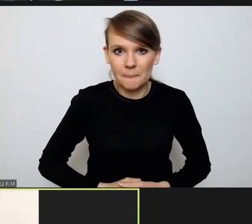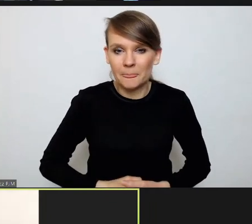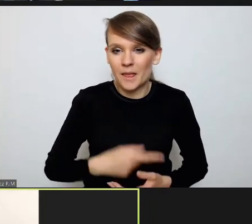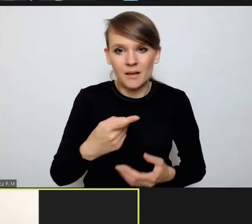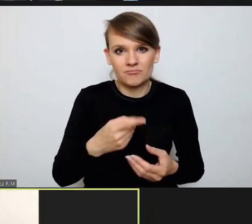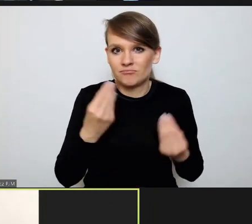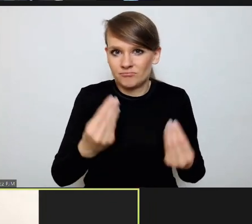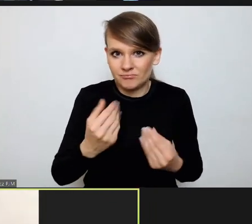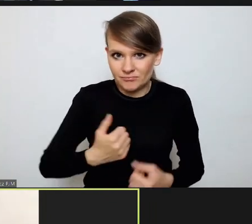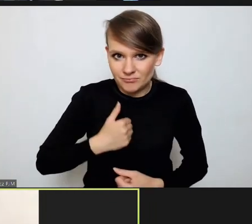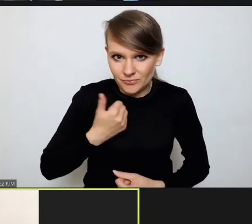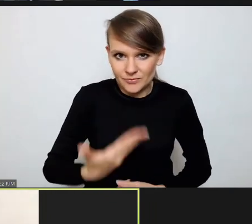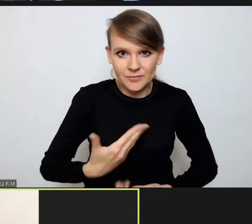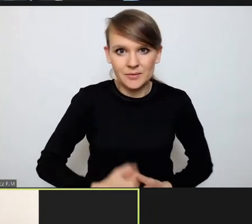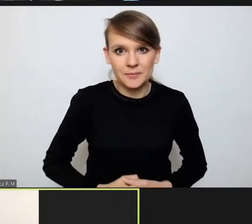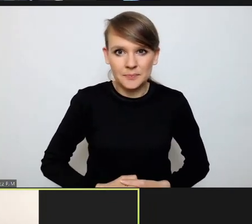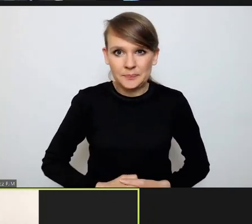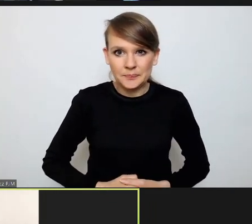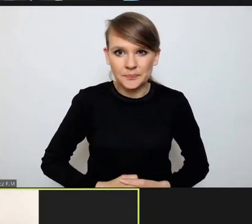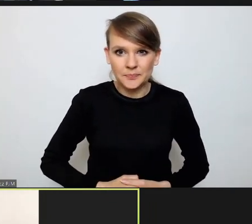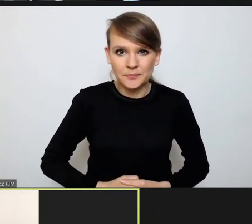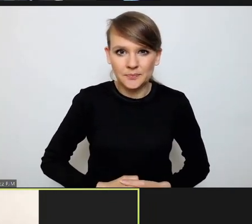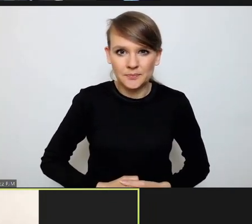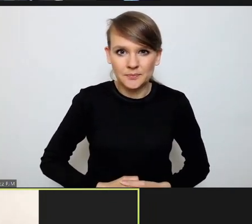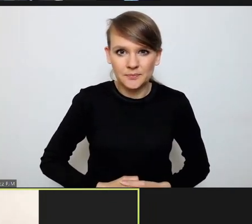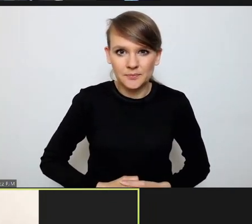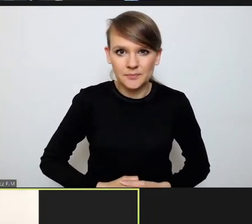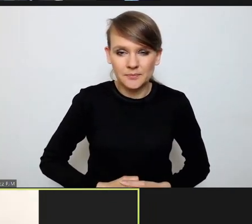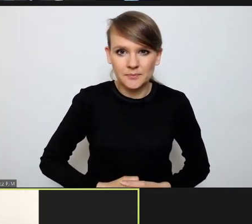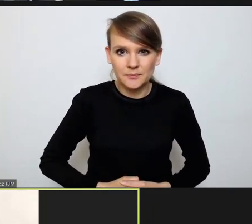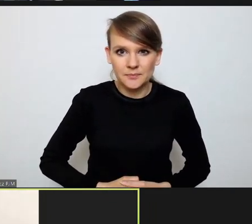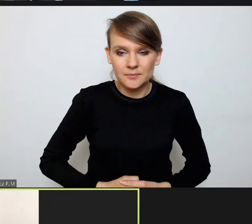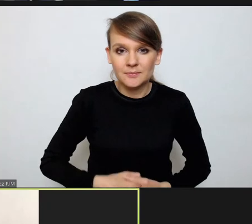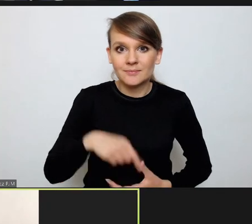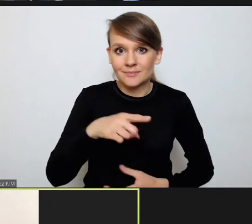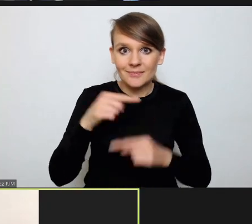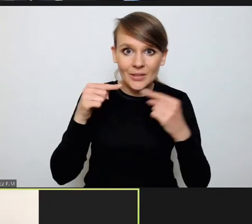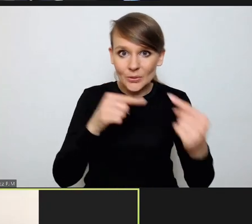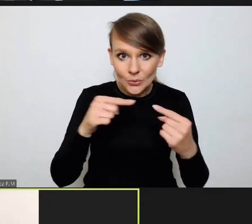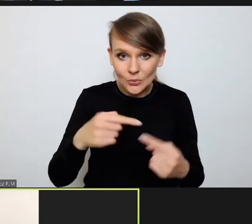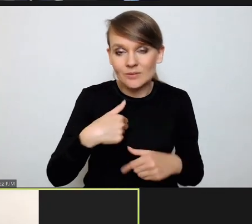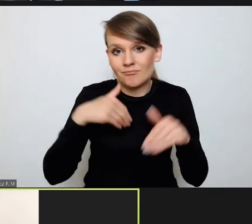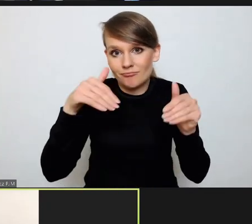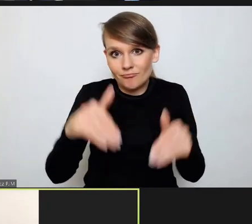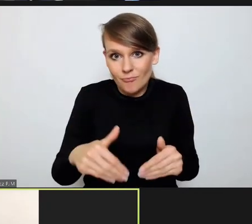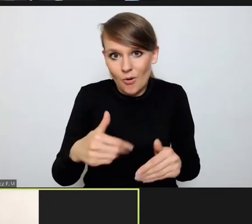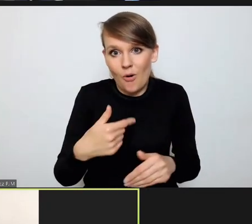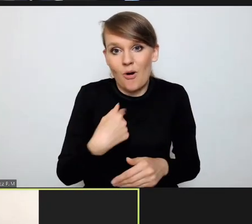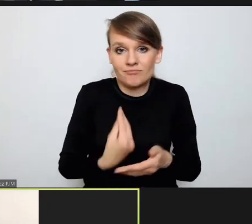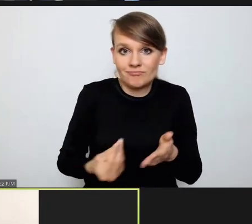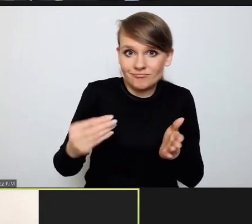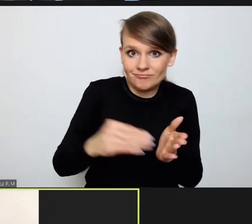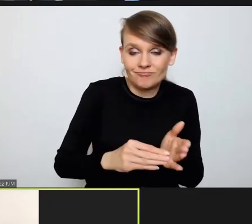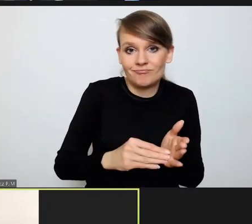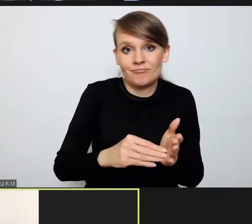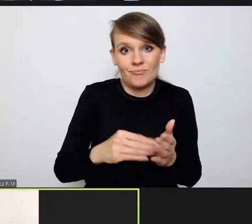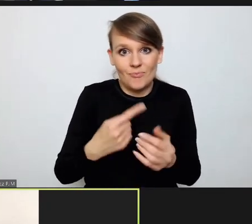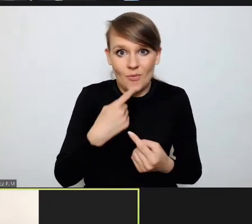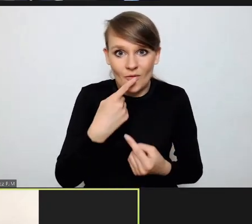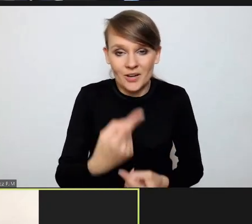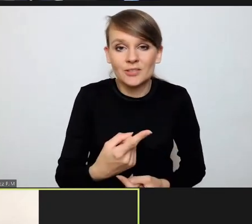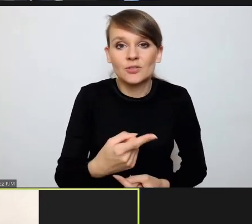szczytem, a możliwość zabrania głosu w tej dyskusji wręcz jest dla mnie